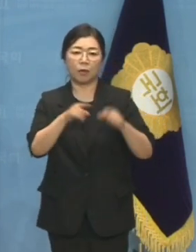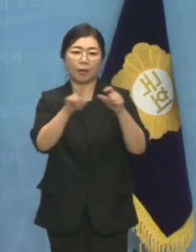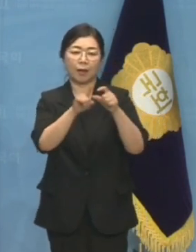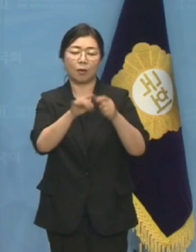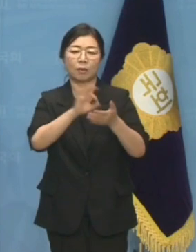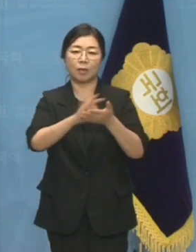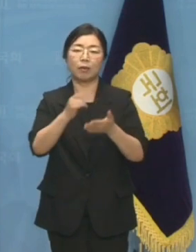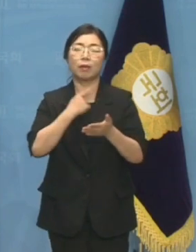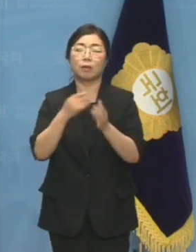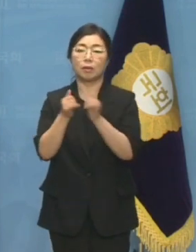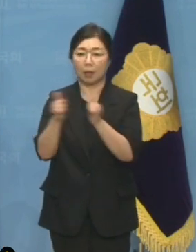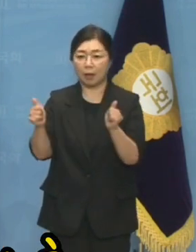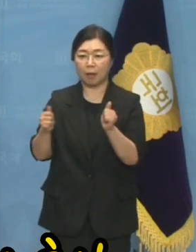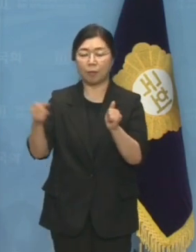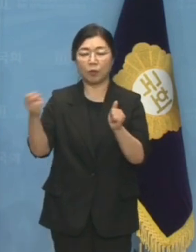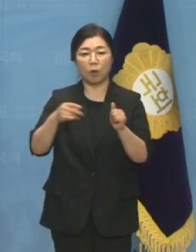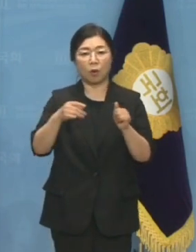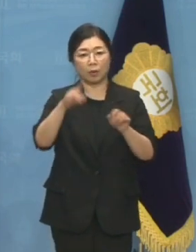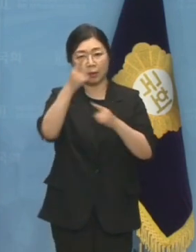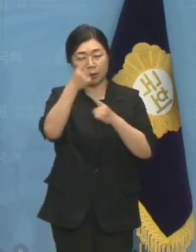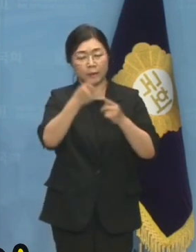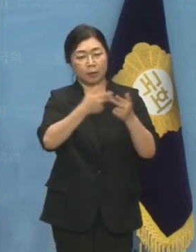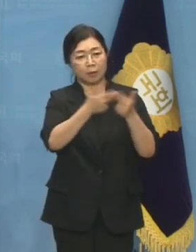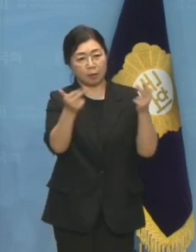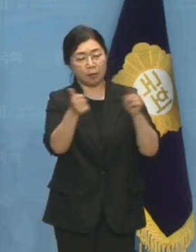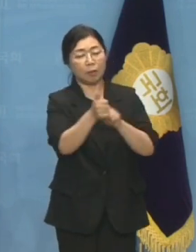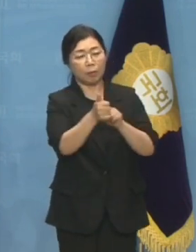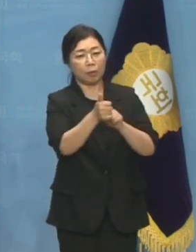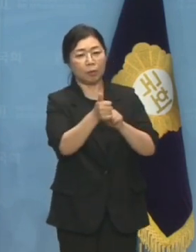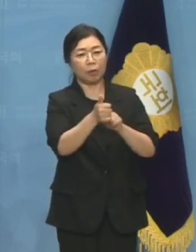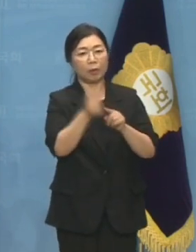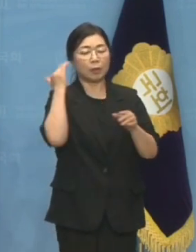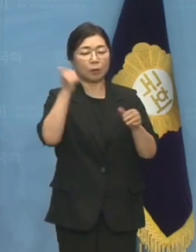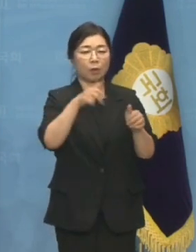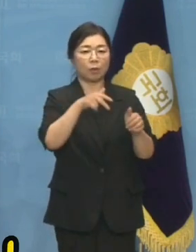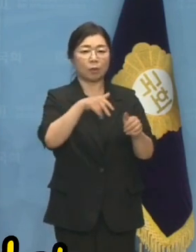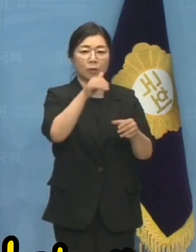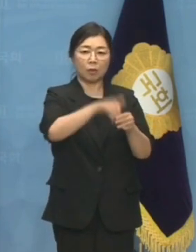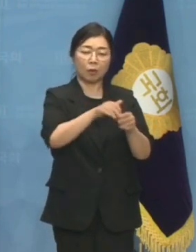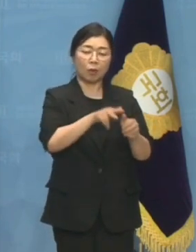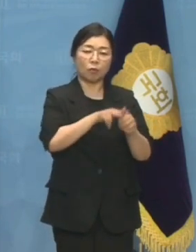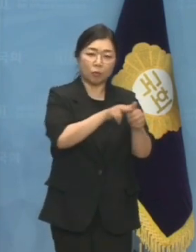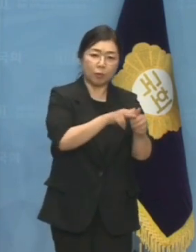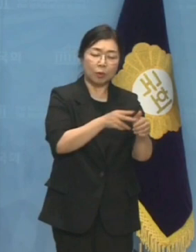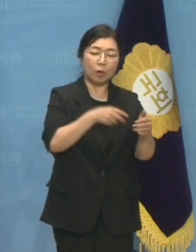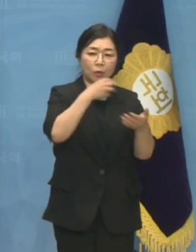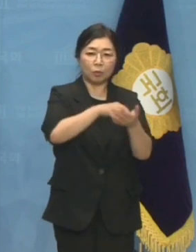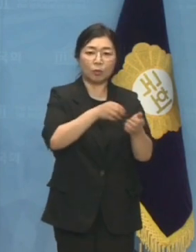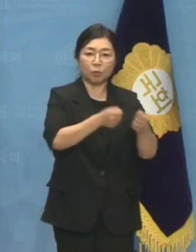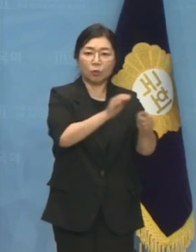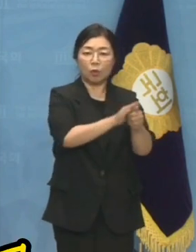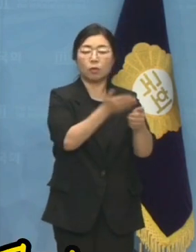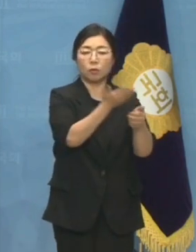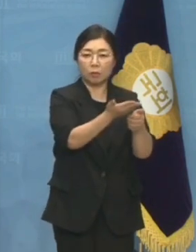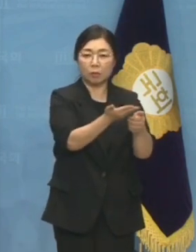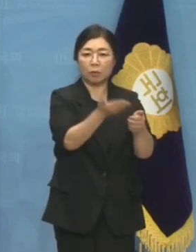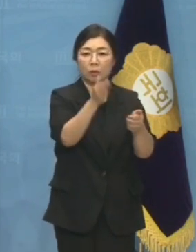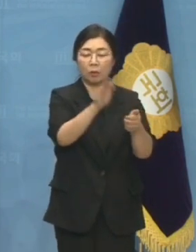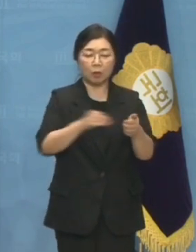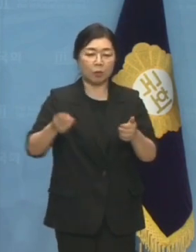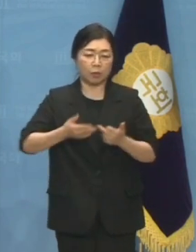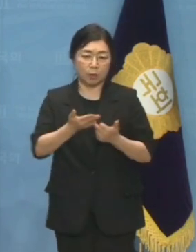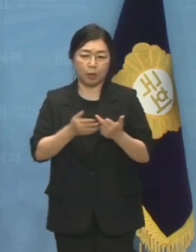이 대표의 대선 후보 등록 대리인과 제주 선대위 본부장에 팬덤은 죄가 없다.